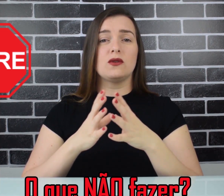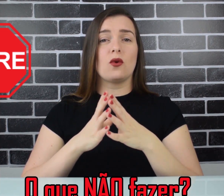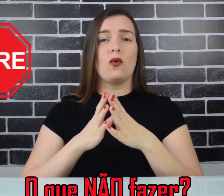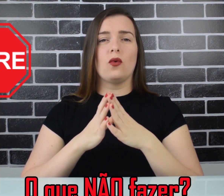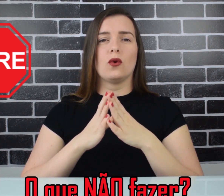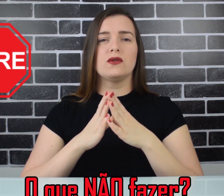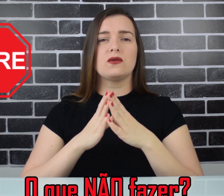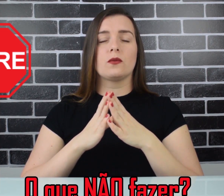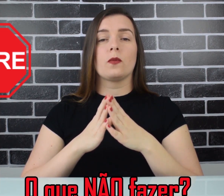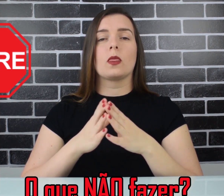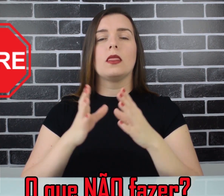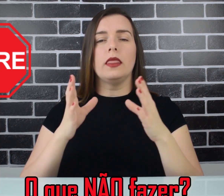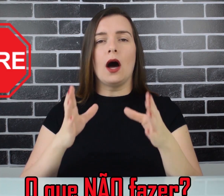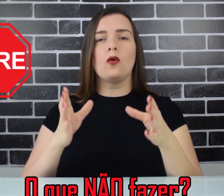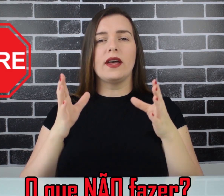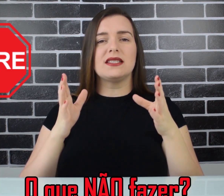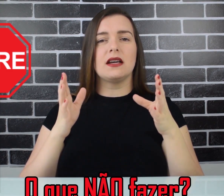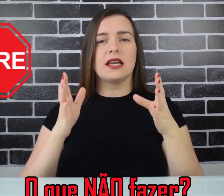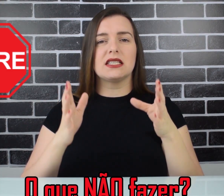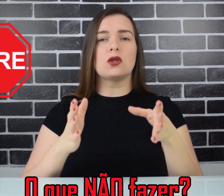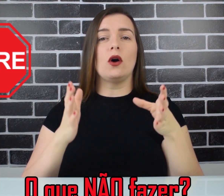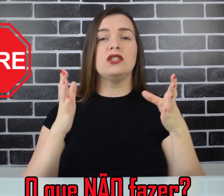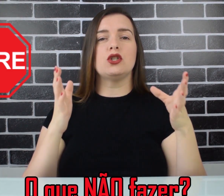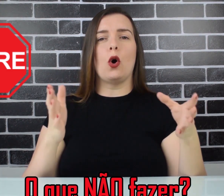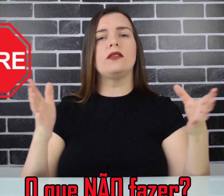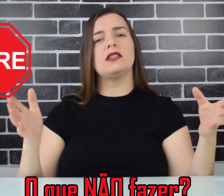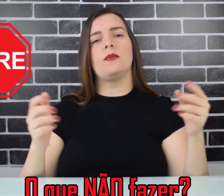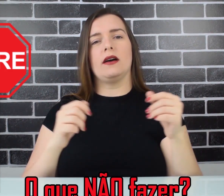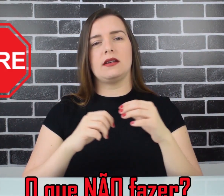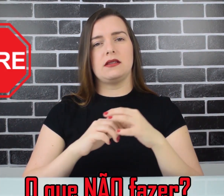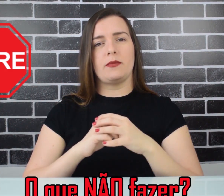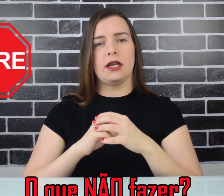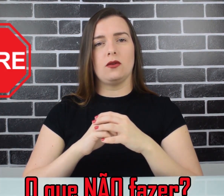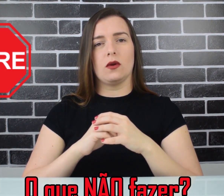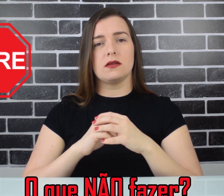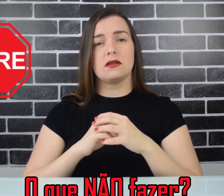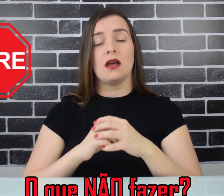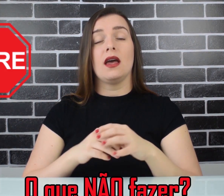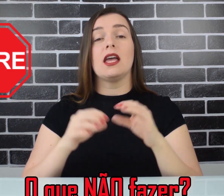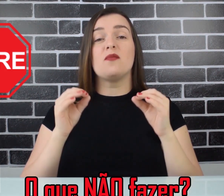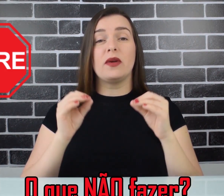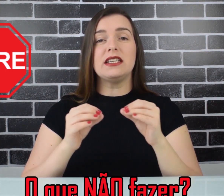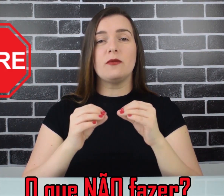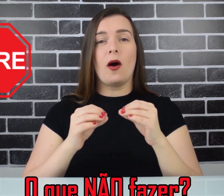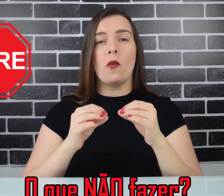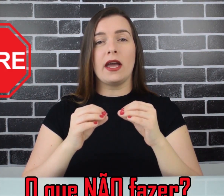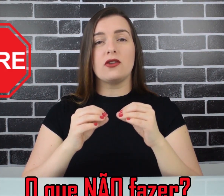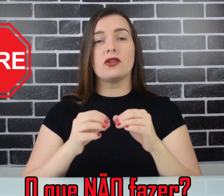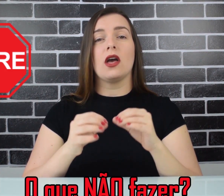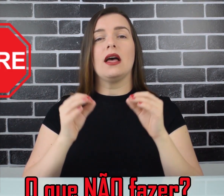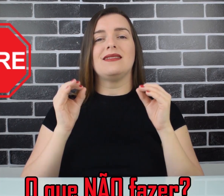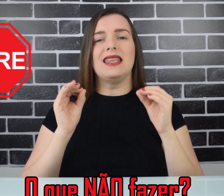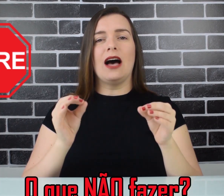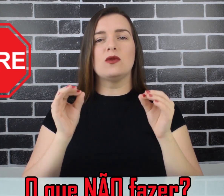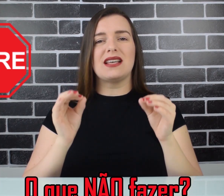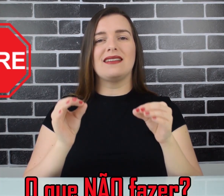do seu concurso? Não conhecer questões de outras bancas examinadoras? E principalmente, não usar